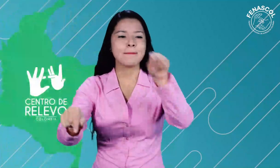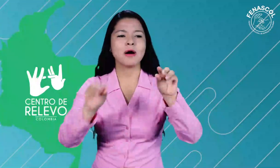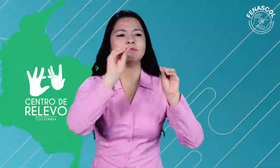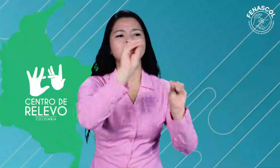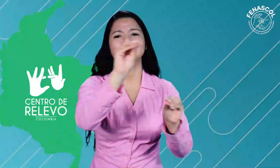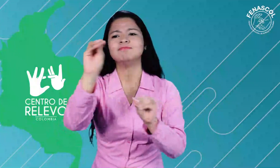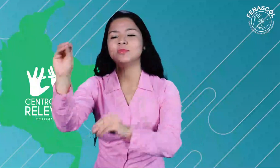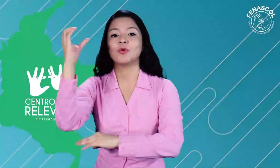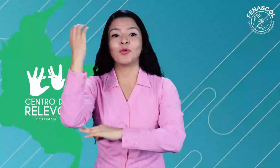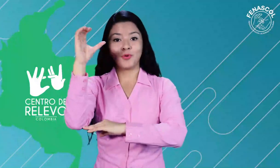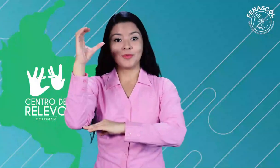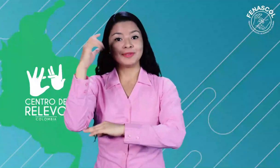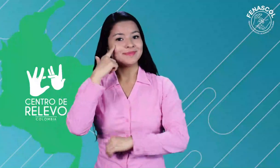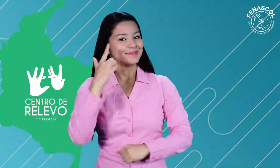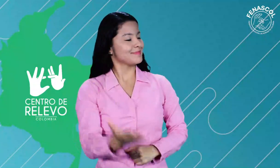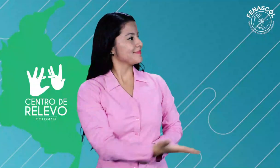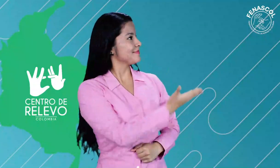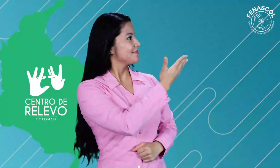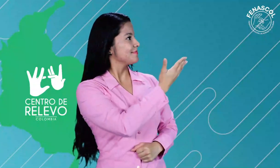a realizar capacitaciones a nivel nacional veamos